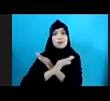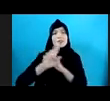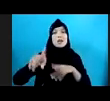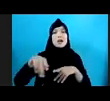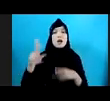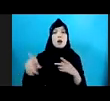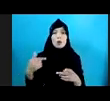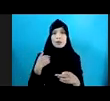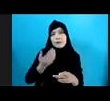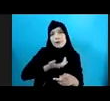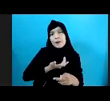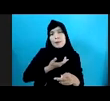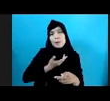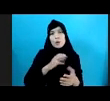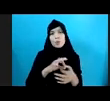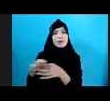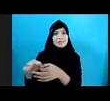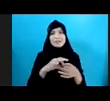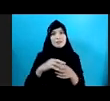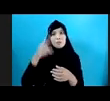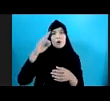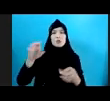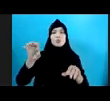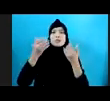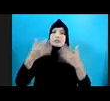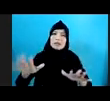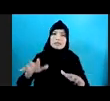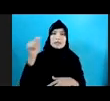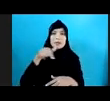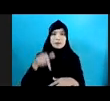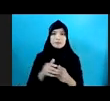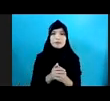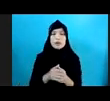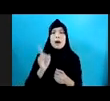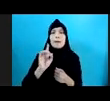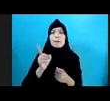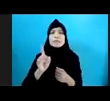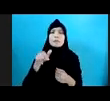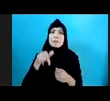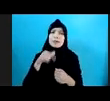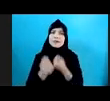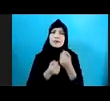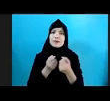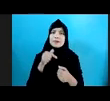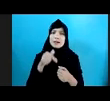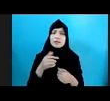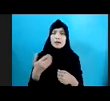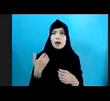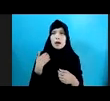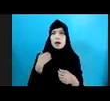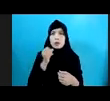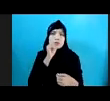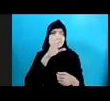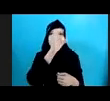Untuk Menuntaskan Hal Ini Nah Mengapa Terjadi Bapak Sekalian Secara Acak Saya Bisa Ini Beberapa Poin Saja Yang Bisa Saya